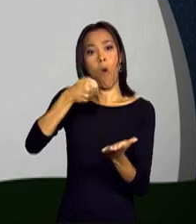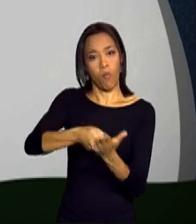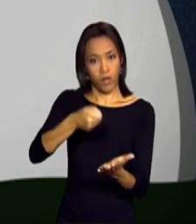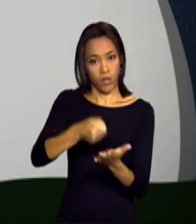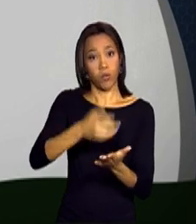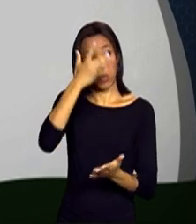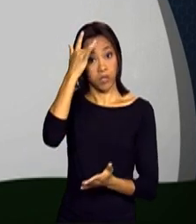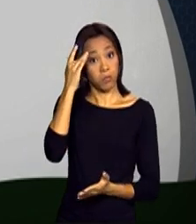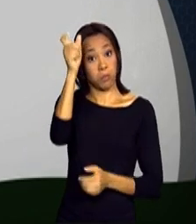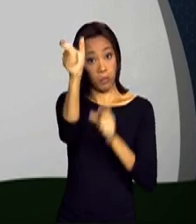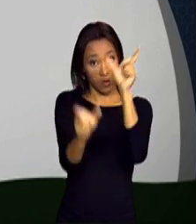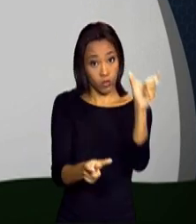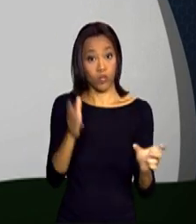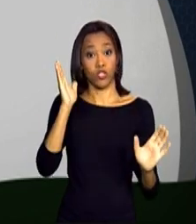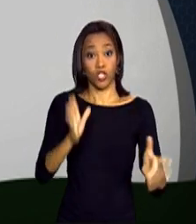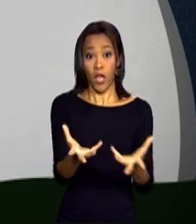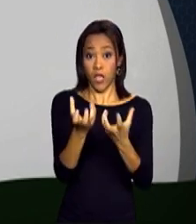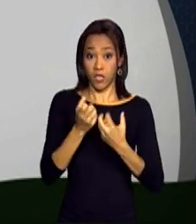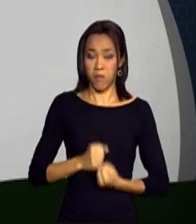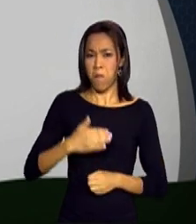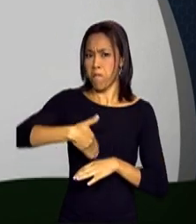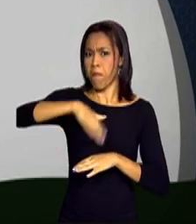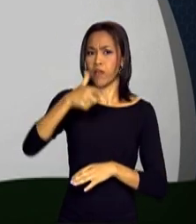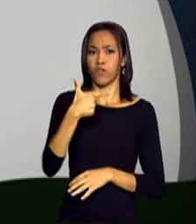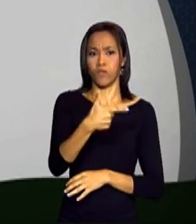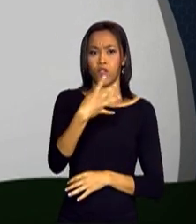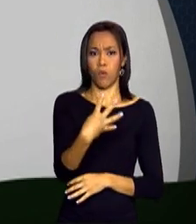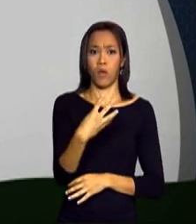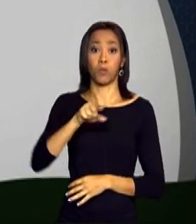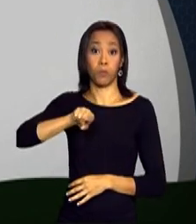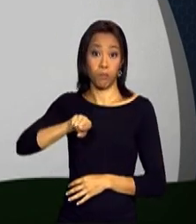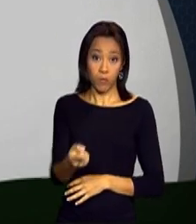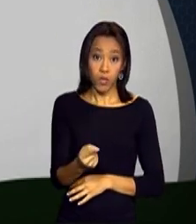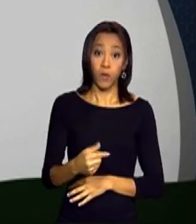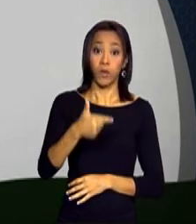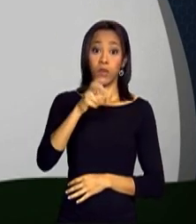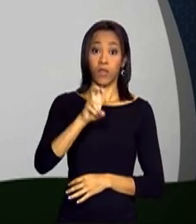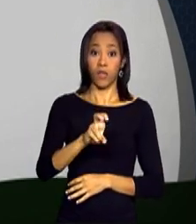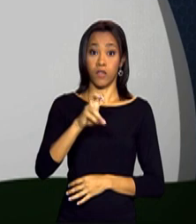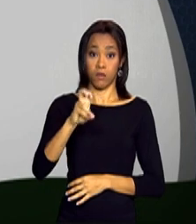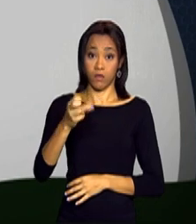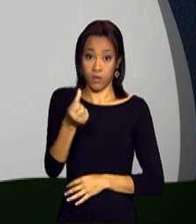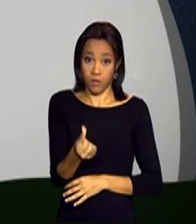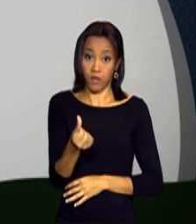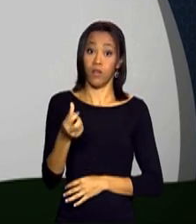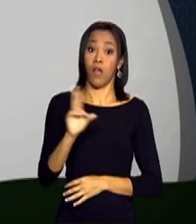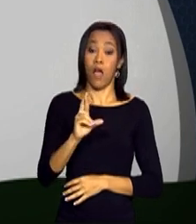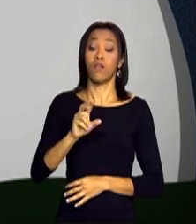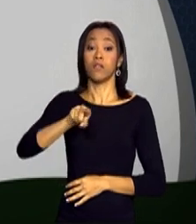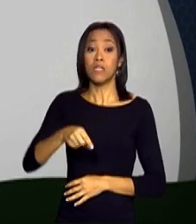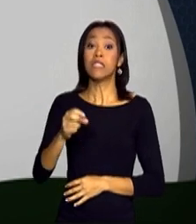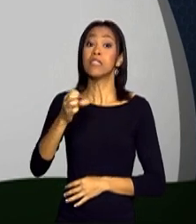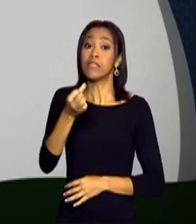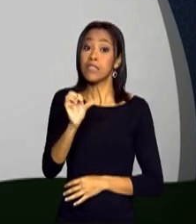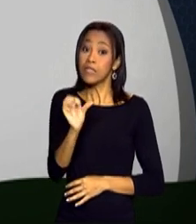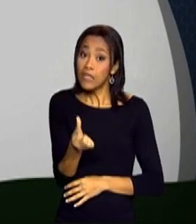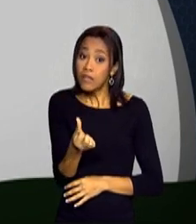pessoa física que recebeu mais de R$.556,65 no ano de